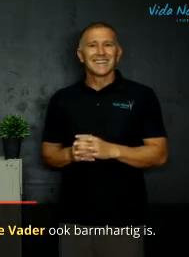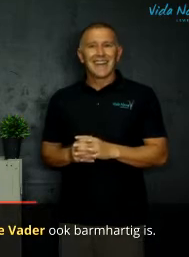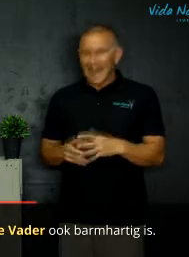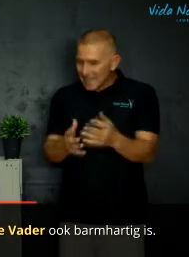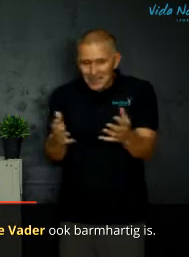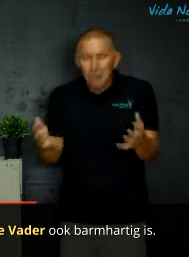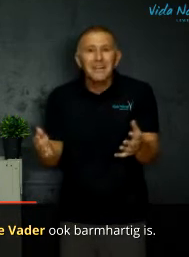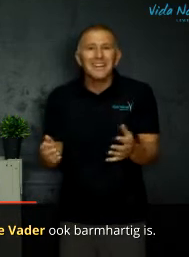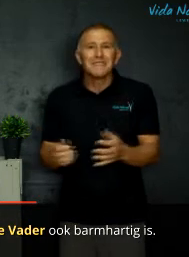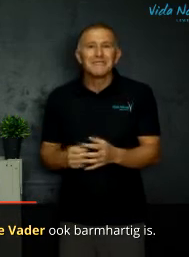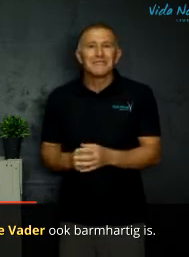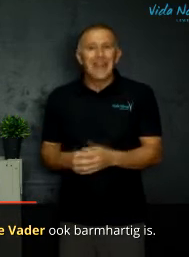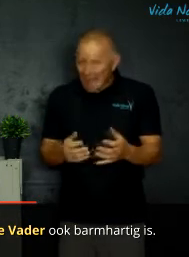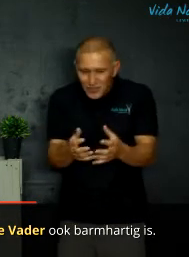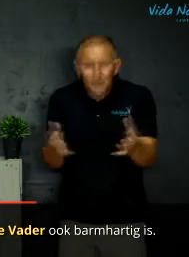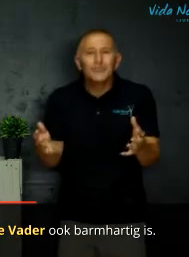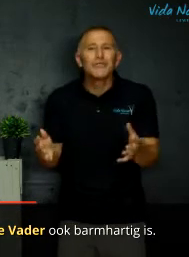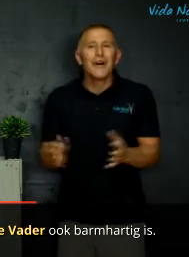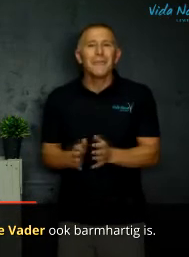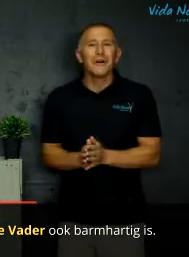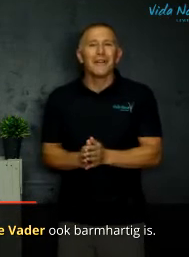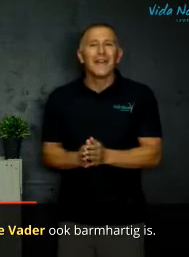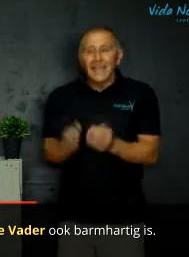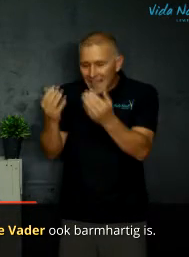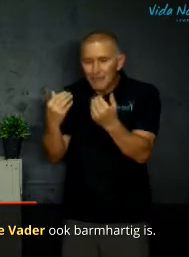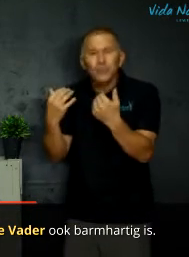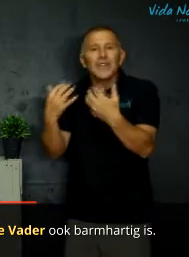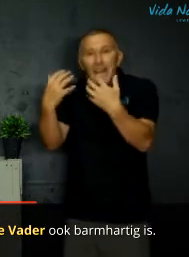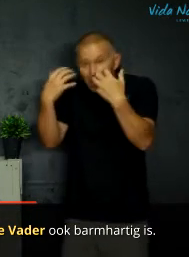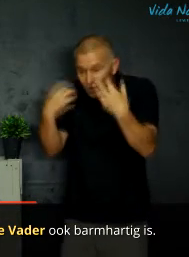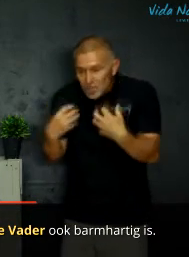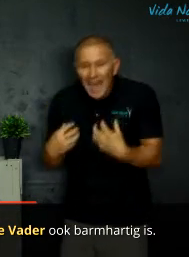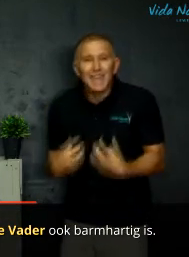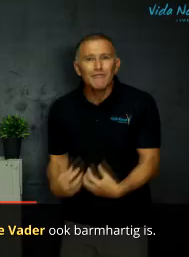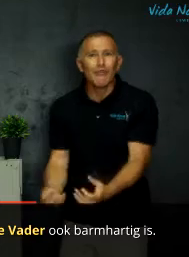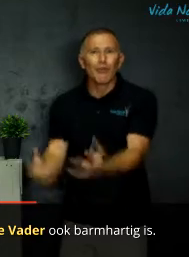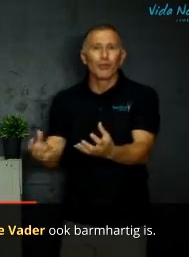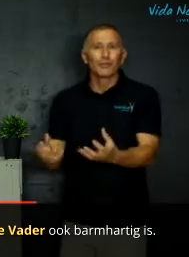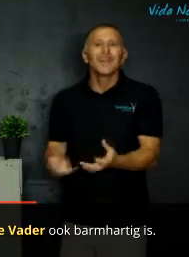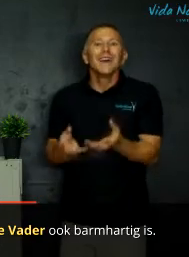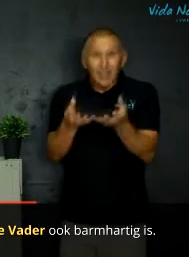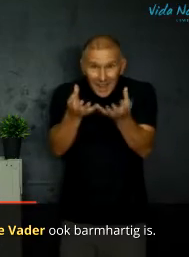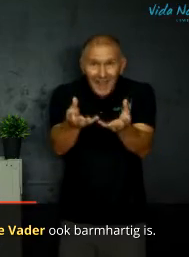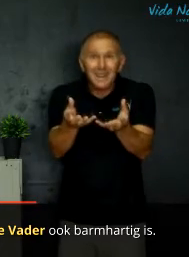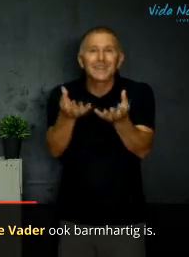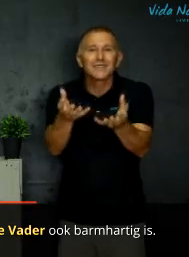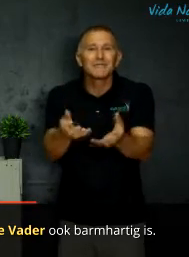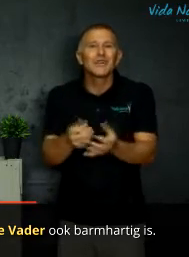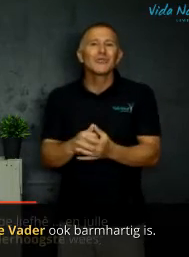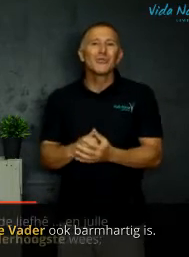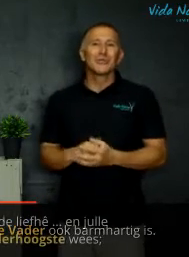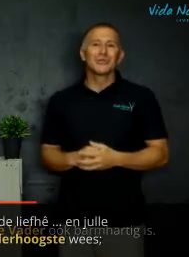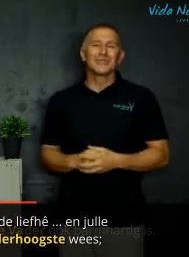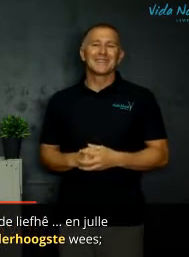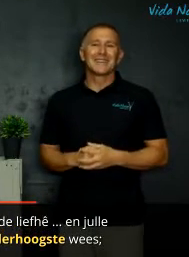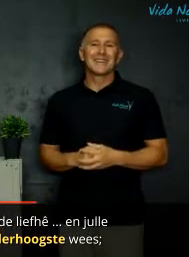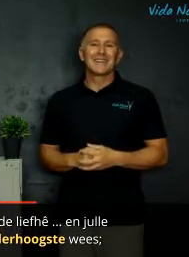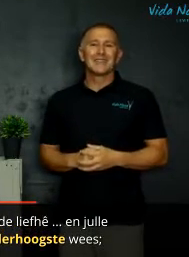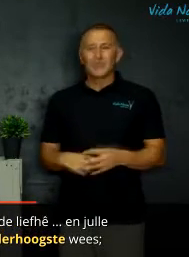hy het allemaal lief hy is goed vir allemaal jy moet soos hy word kinders van god so